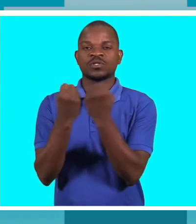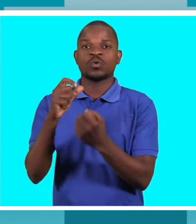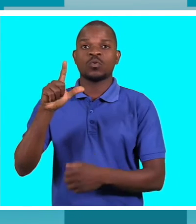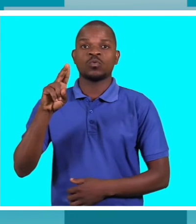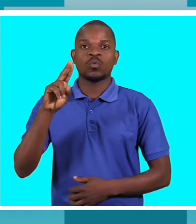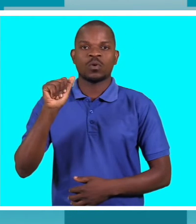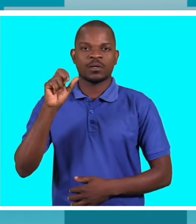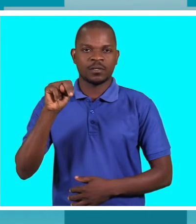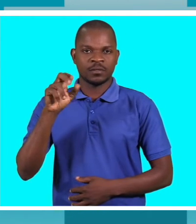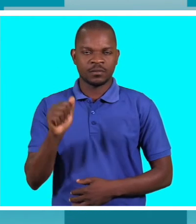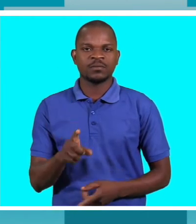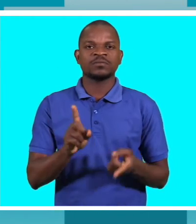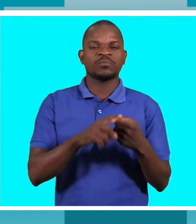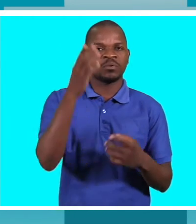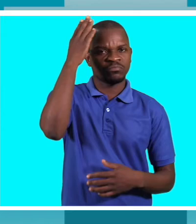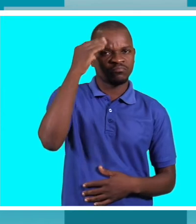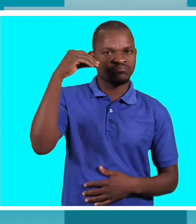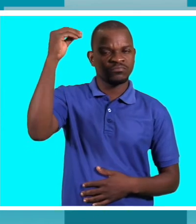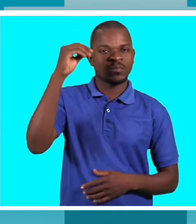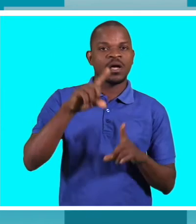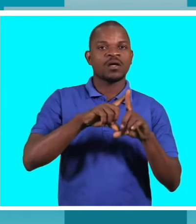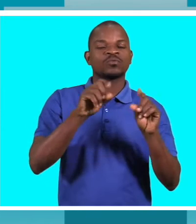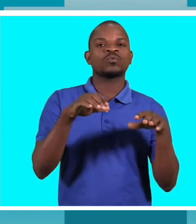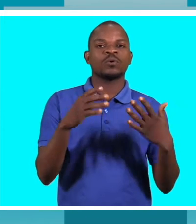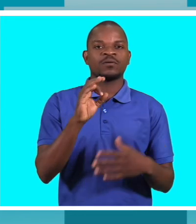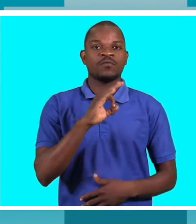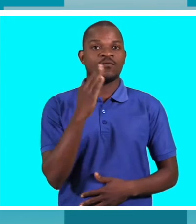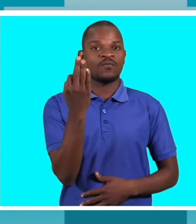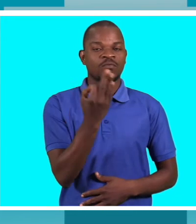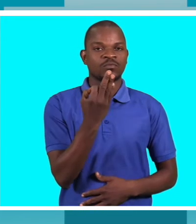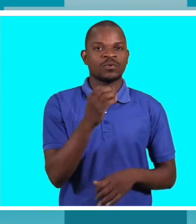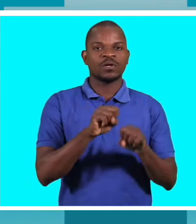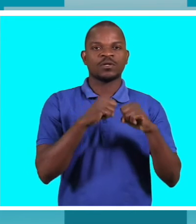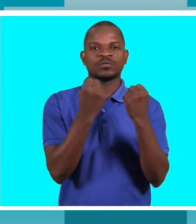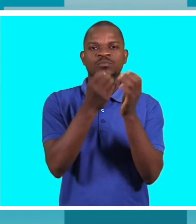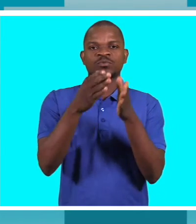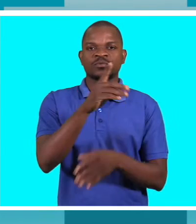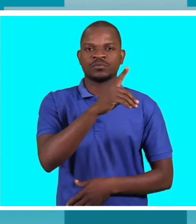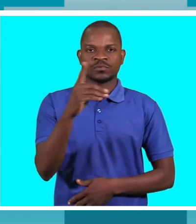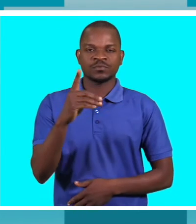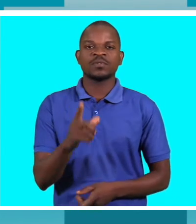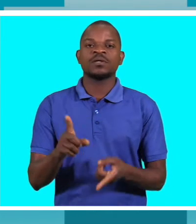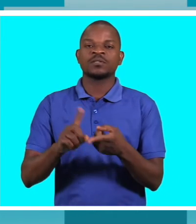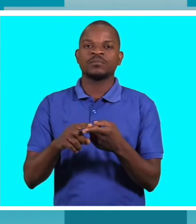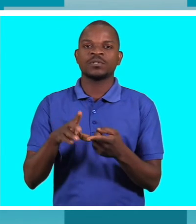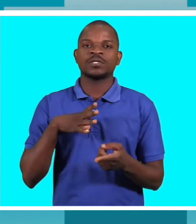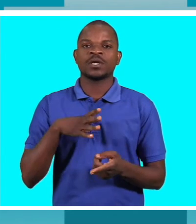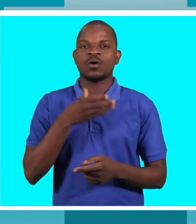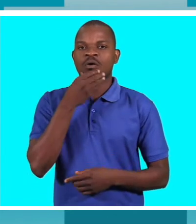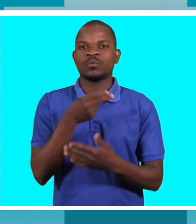o Cantolo Ponja, do Fórum das Associações de Pessoas com Deficiência. E temos o Paulo Raimundes, que